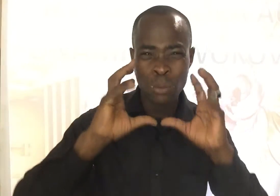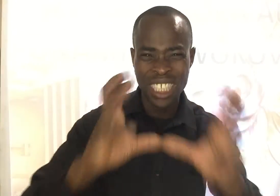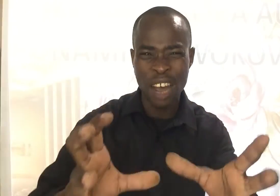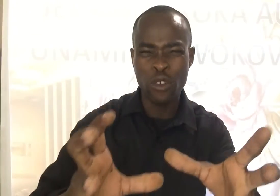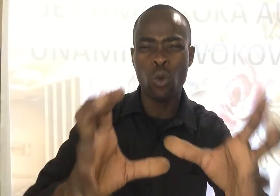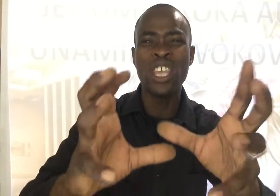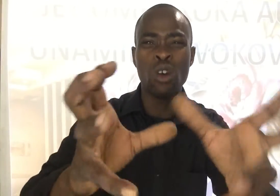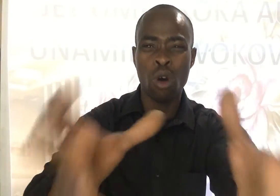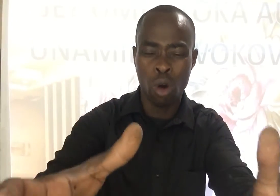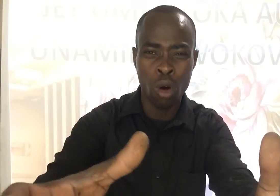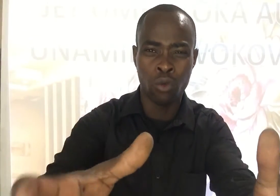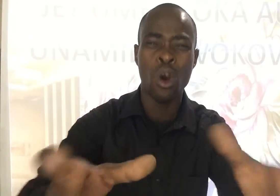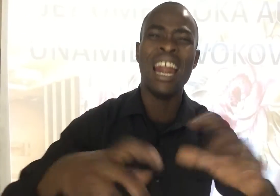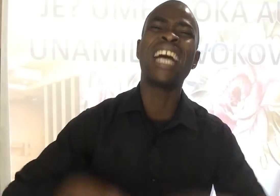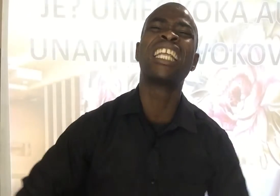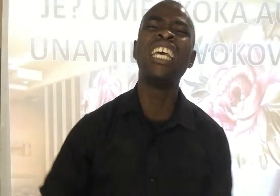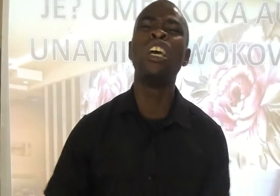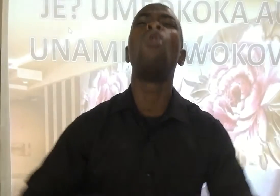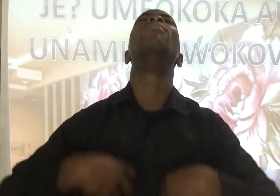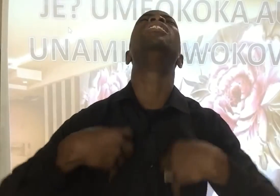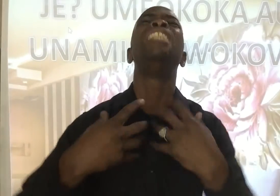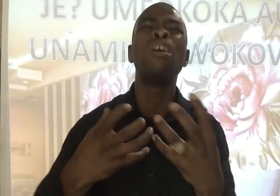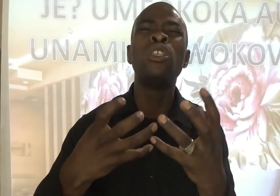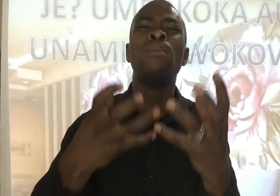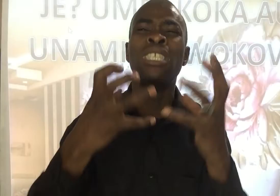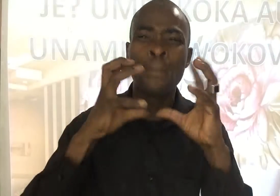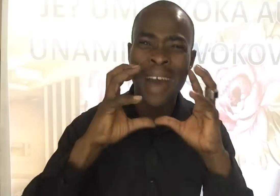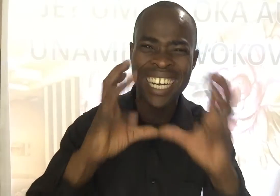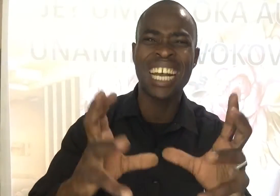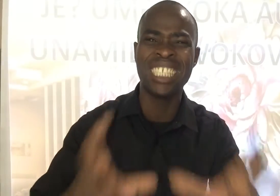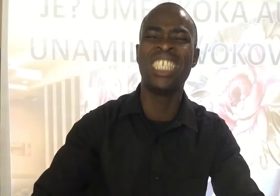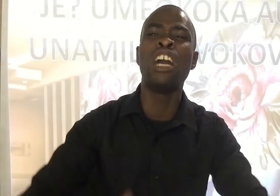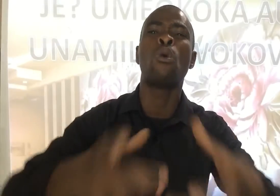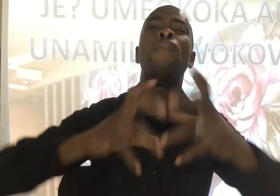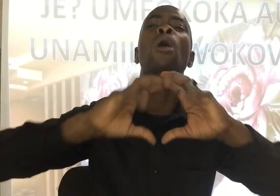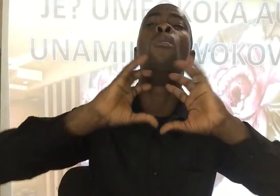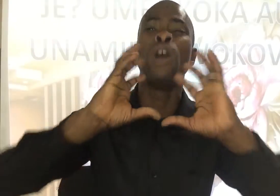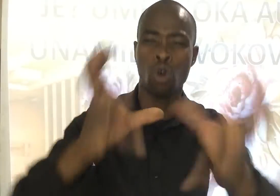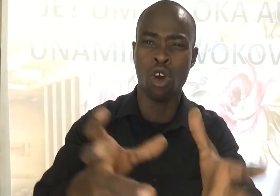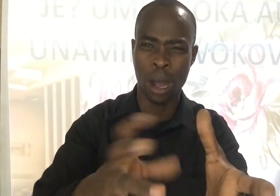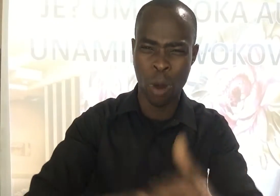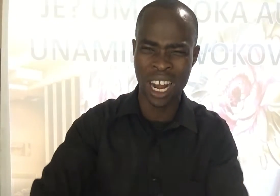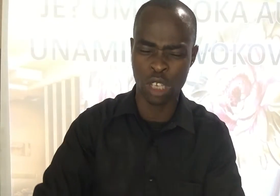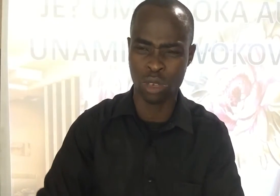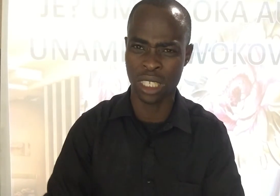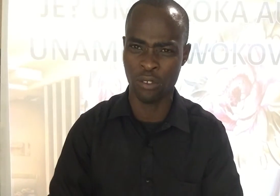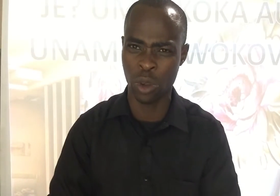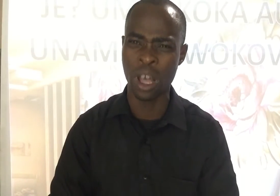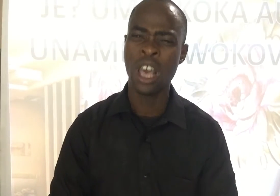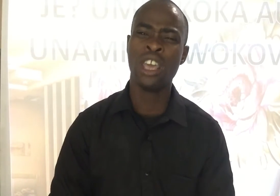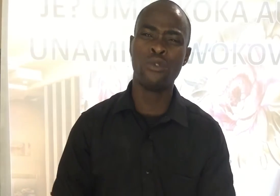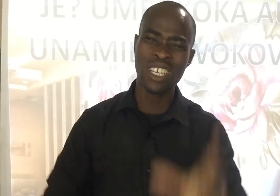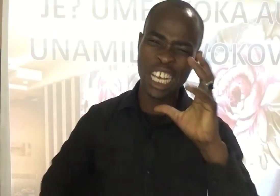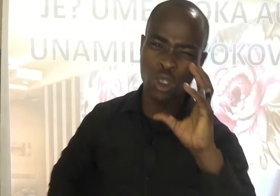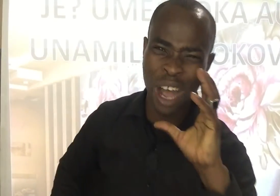mchafu kwenye ukovu Lakini umejibandika jina kwamba umeokoka Mbwana yesu asefiwe Ivo yesu